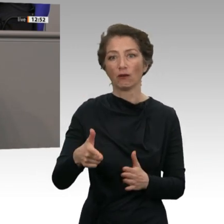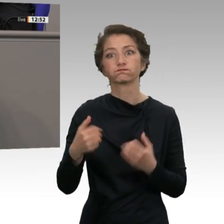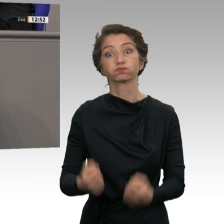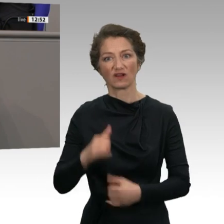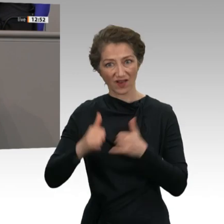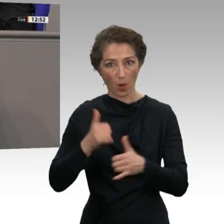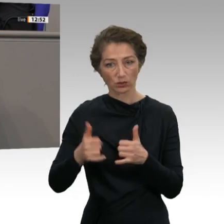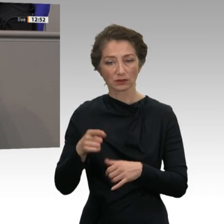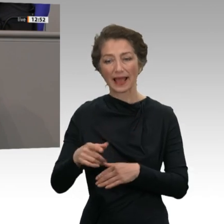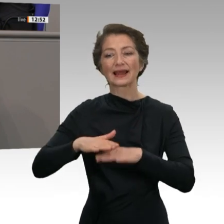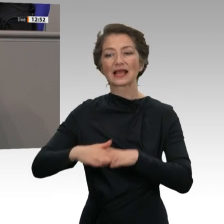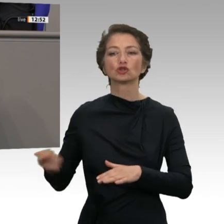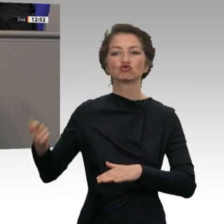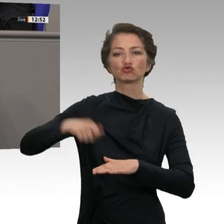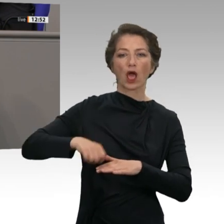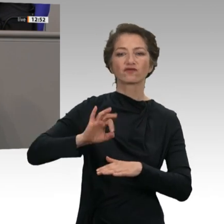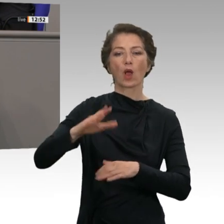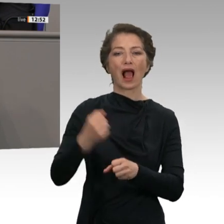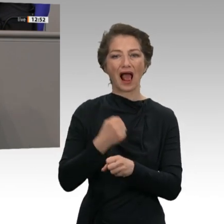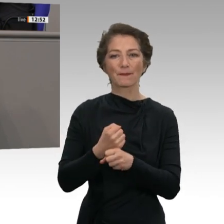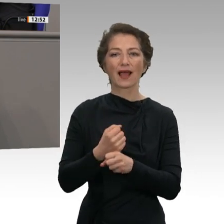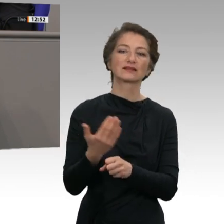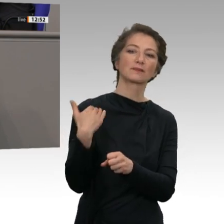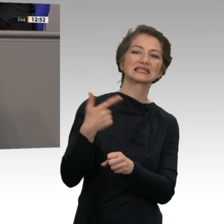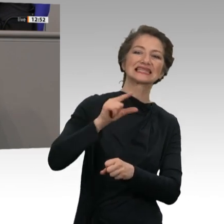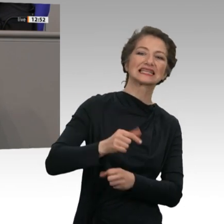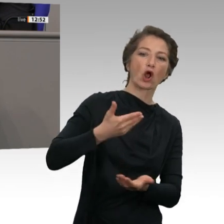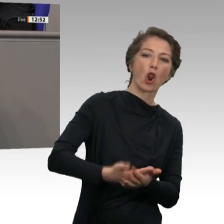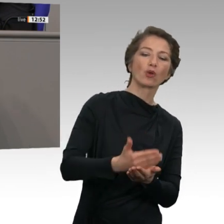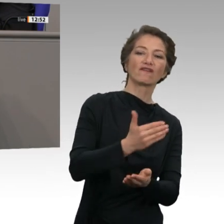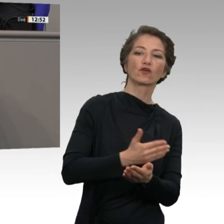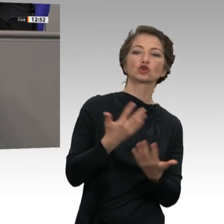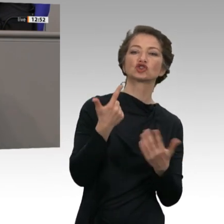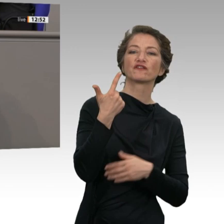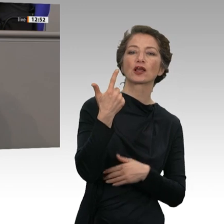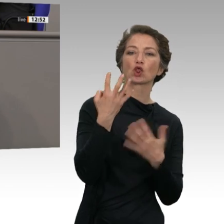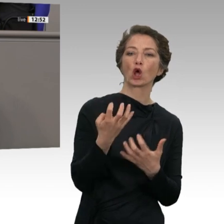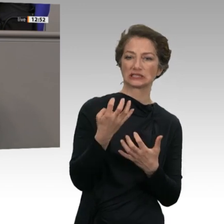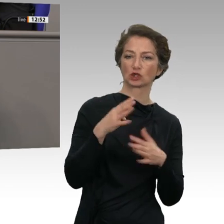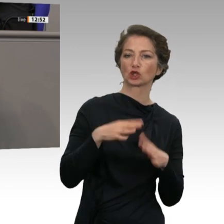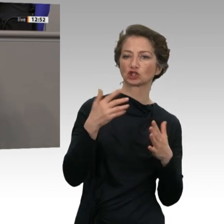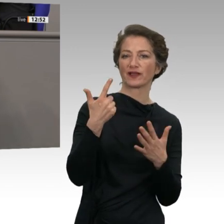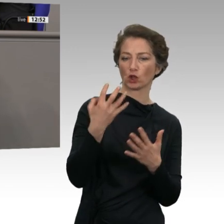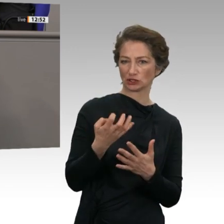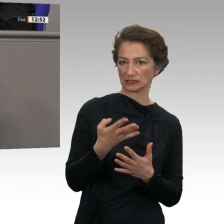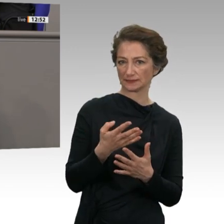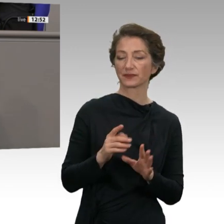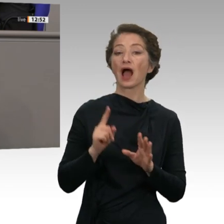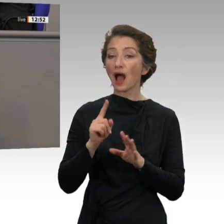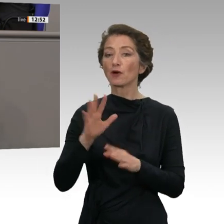Rentenzuschlag für ihre Arbeit zu niedrigen Löhnen vor dem Jahr 92. Allerdings, statt 35 Beitragsjahre sollten